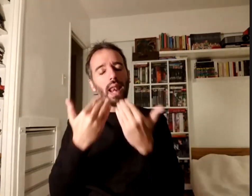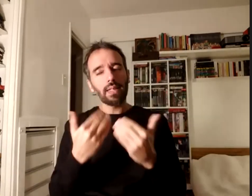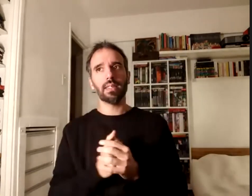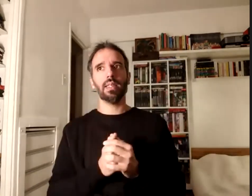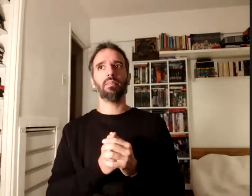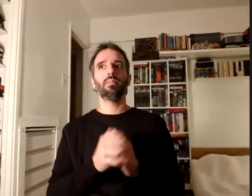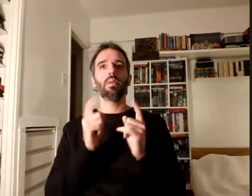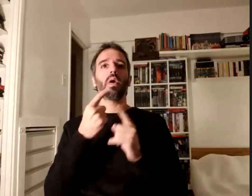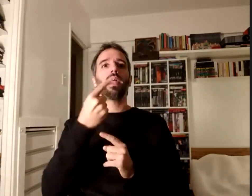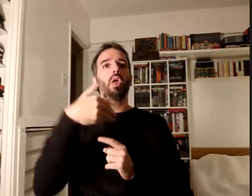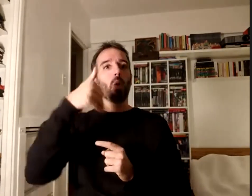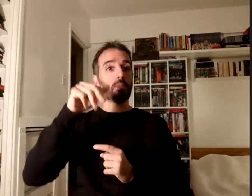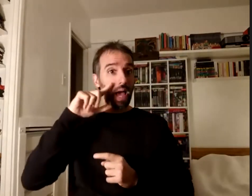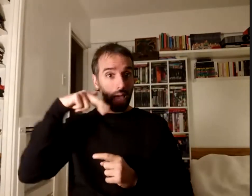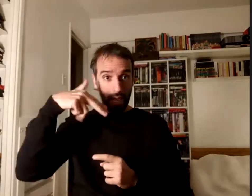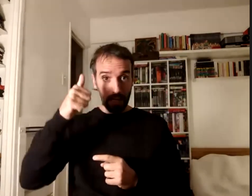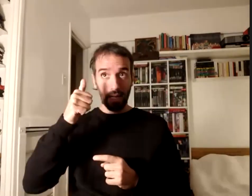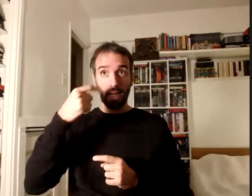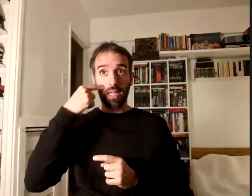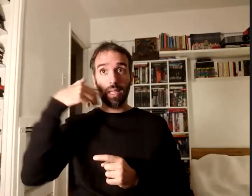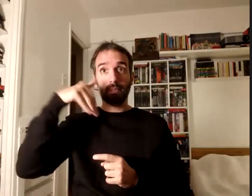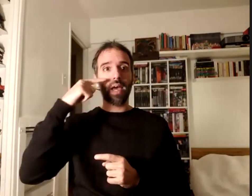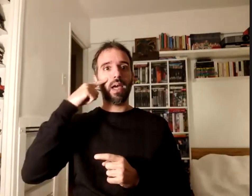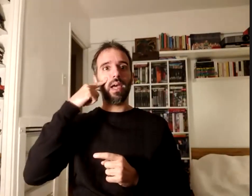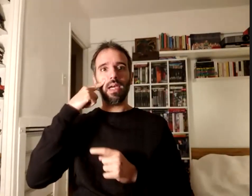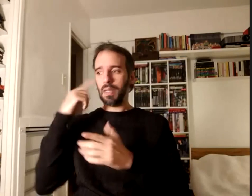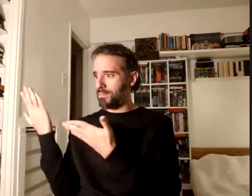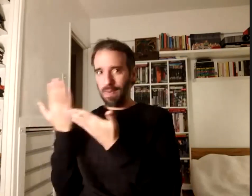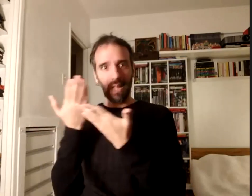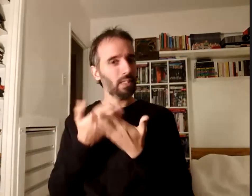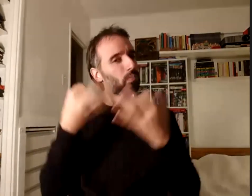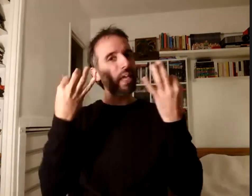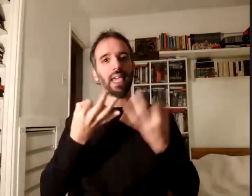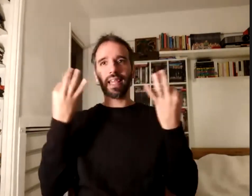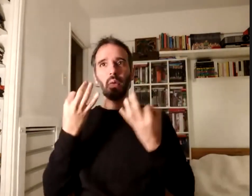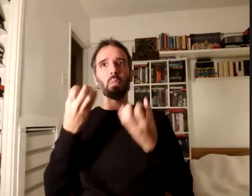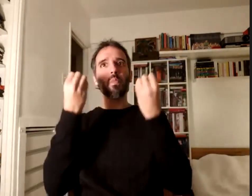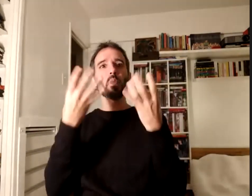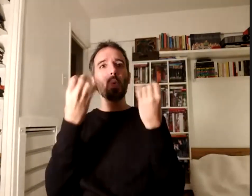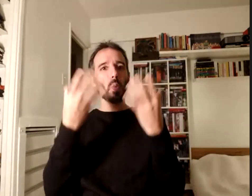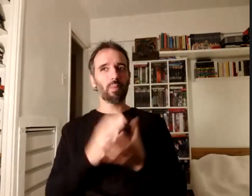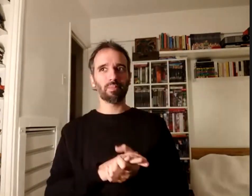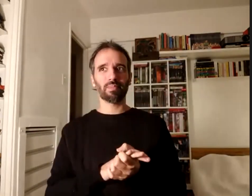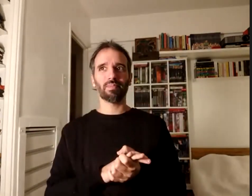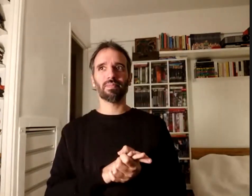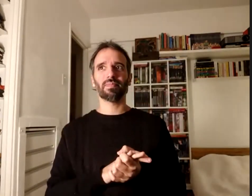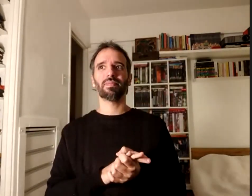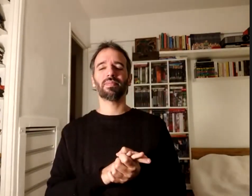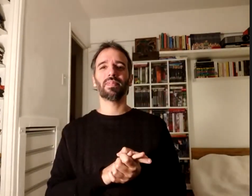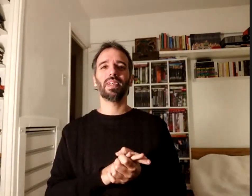Marina sos una maestra de ceremonias increíble también en esta locura en la que